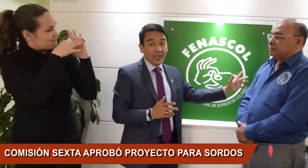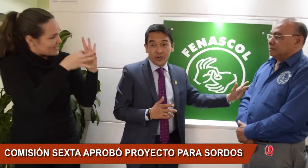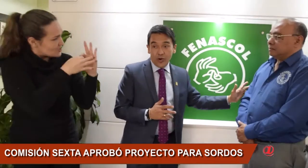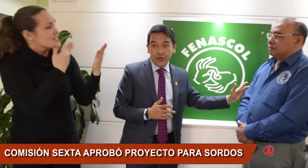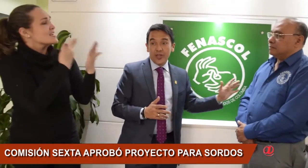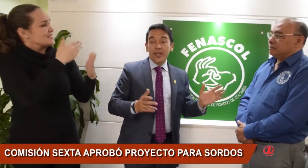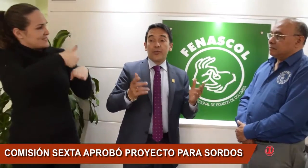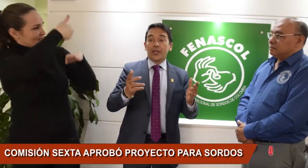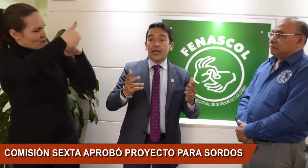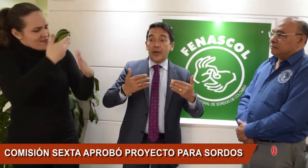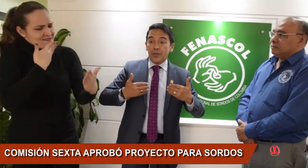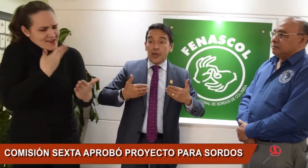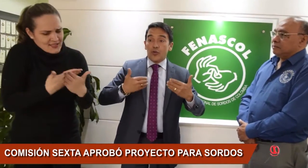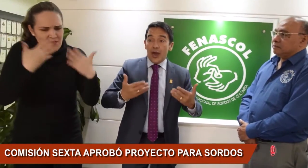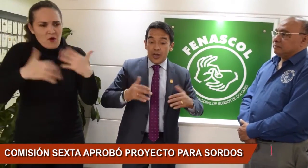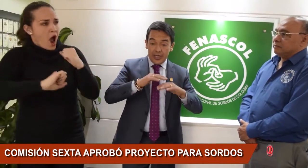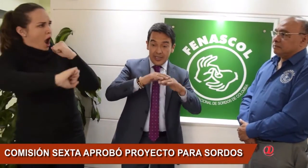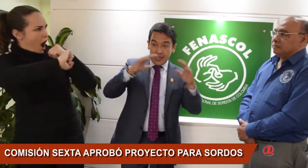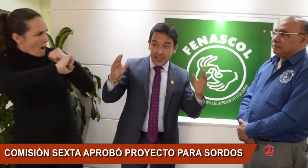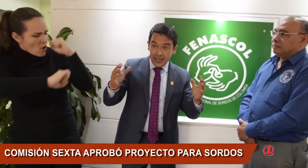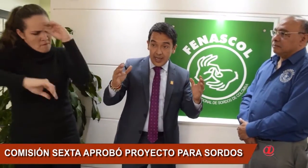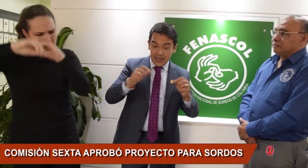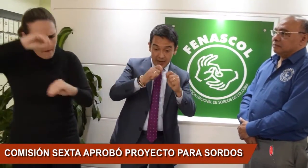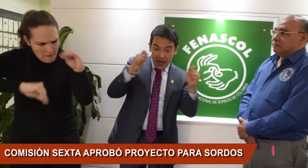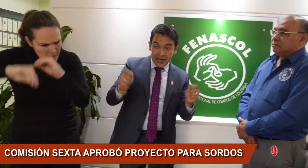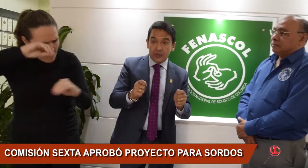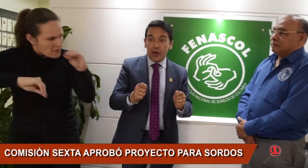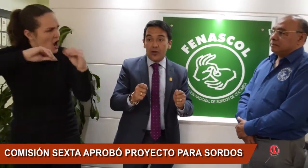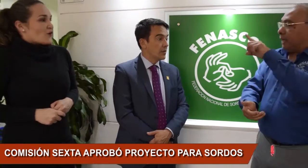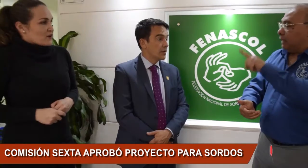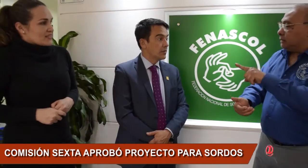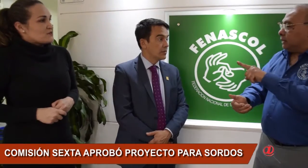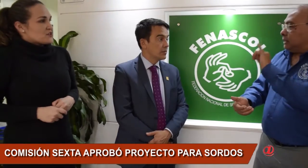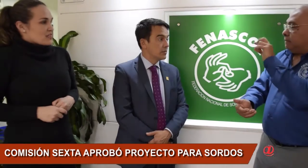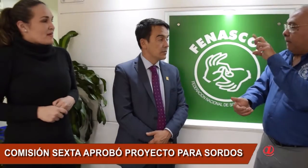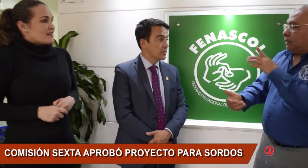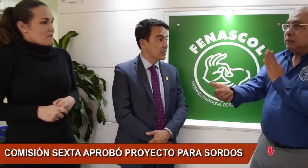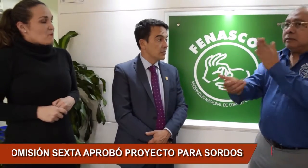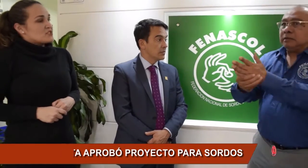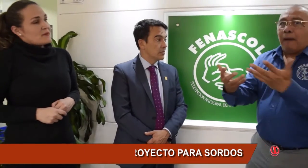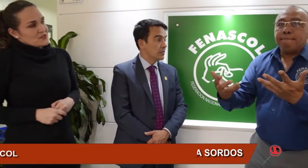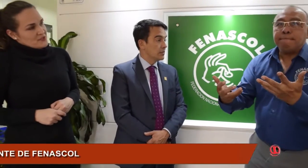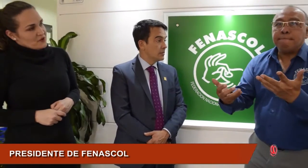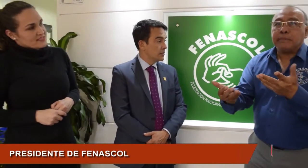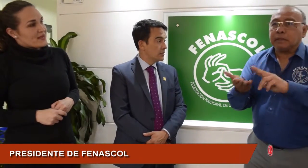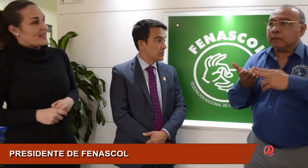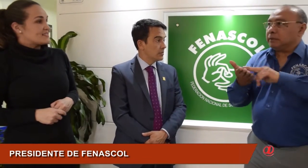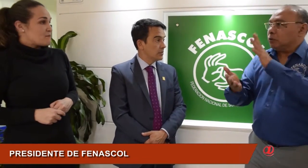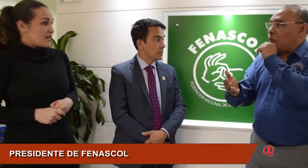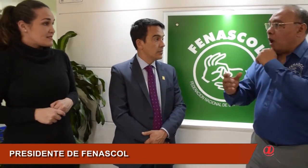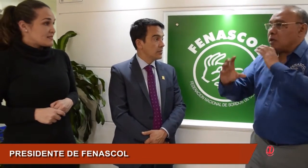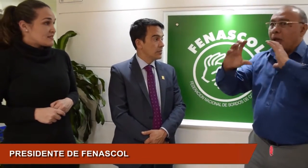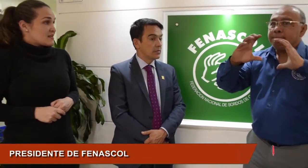Por la pandemia del COVID-19, muchas personas sordas no pueden acceder al sector salud. Ahora con la situación de pandemia, muchas personas sordas